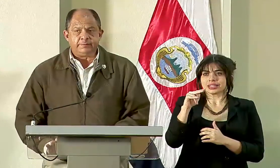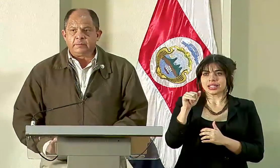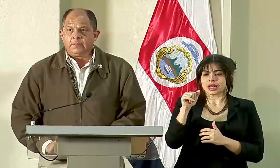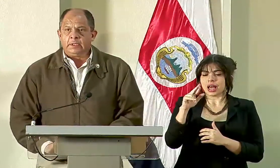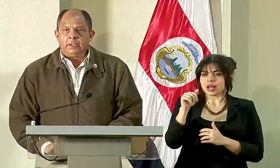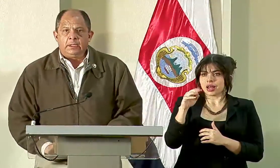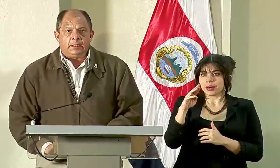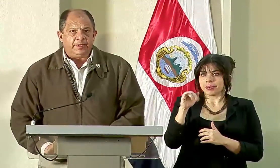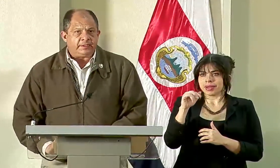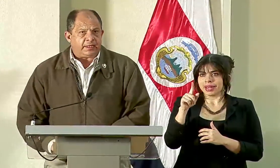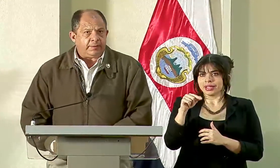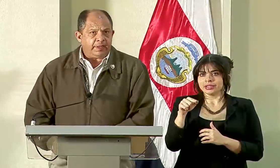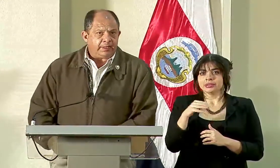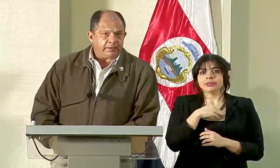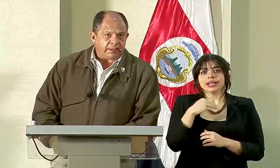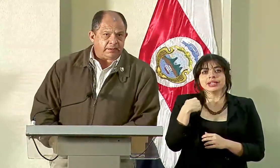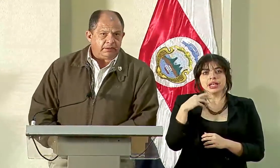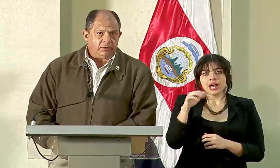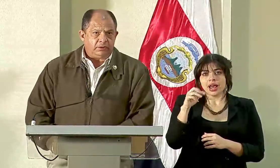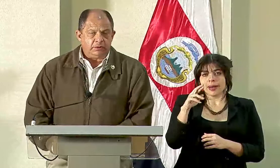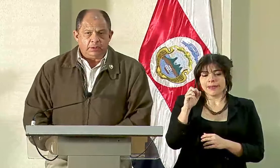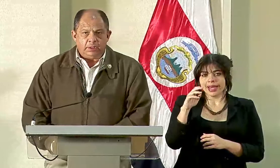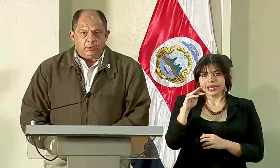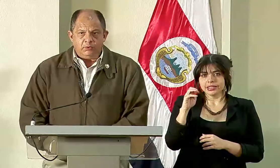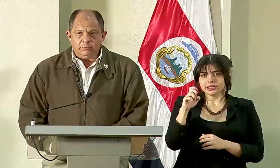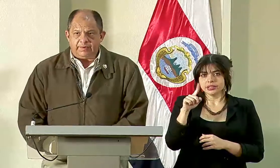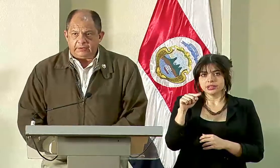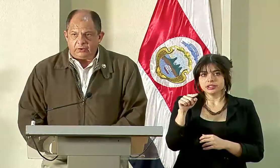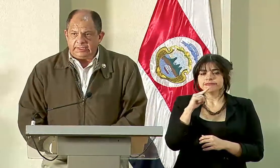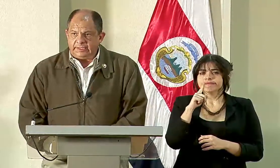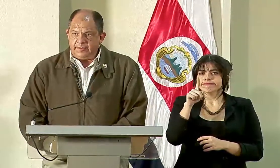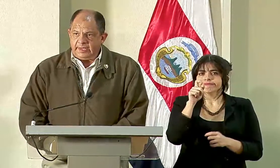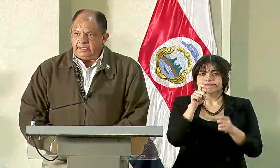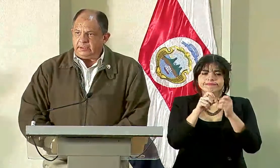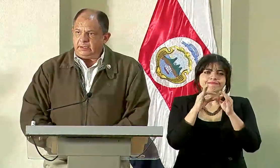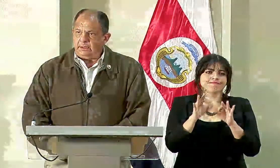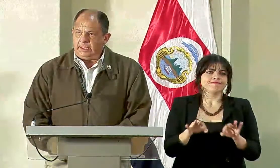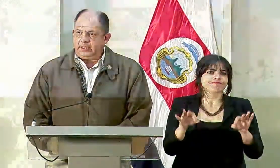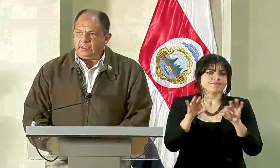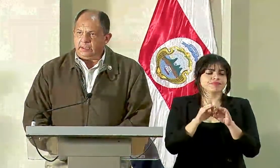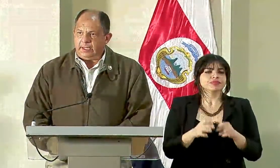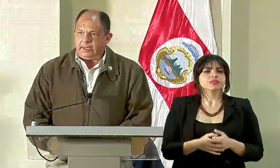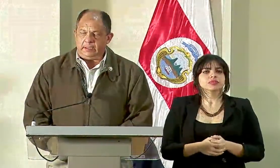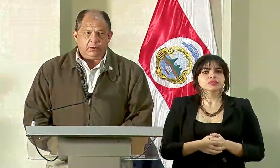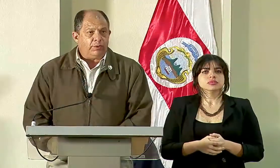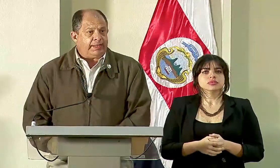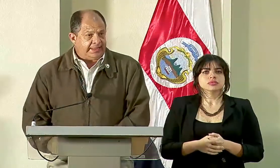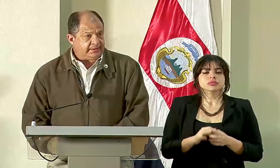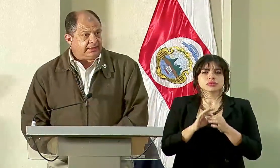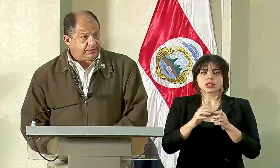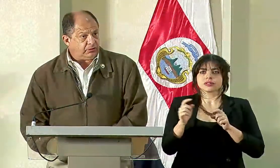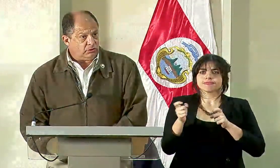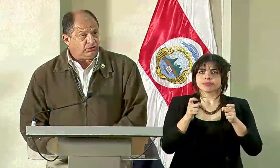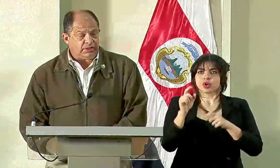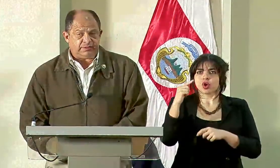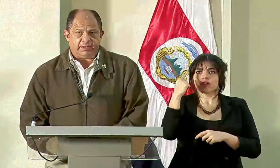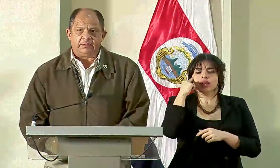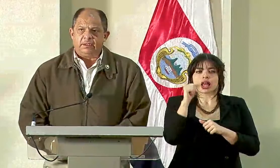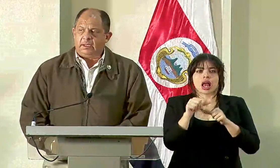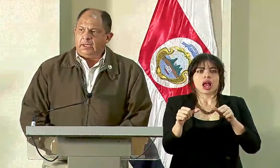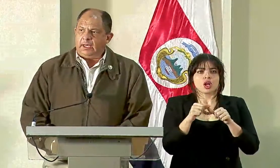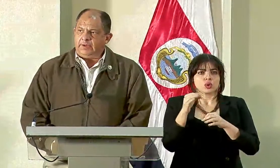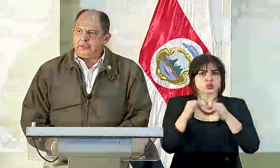Ramírez. La ministra Ramírez ha sido un factor determinante en la gobernanza del sector